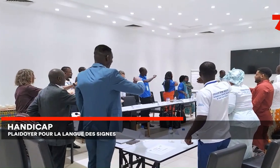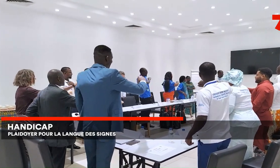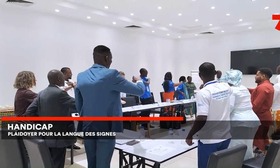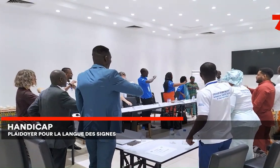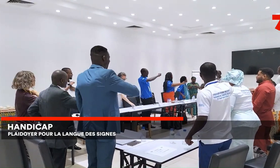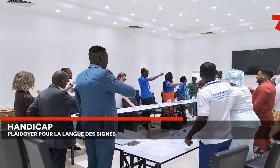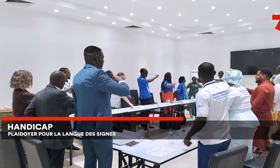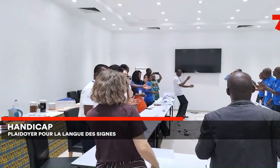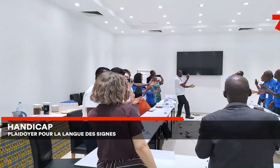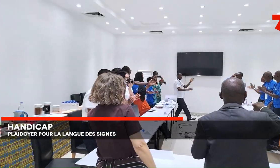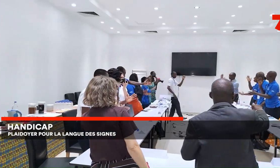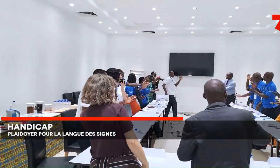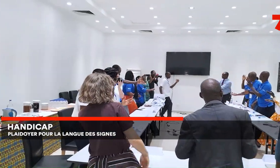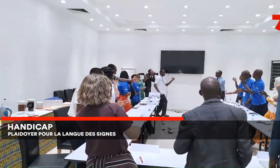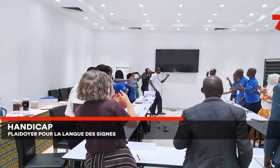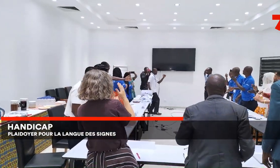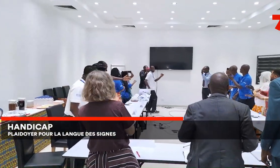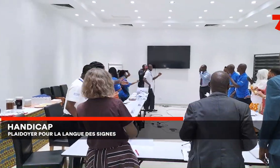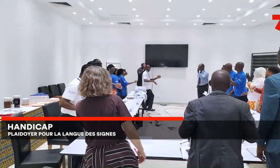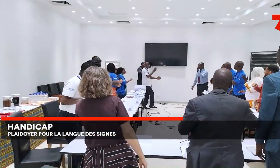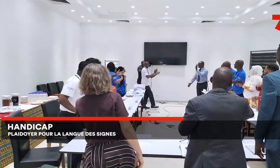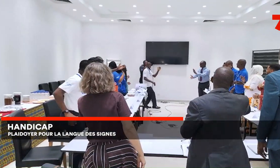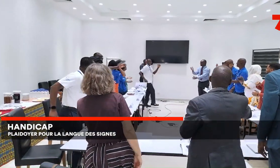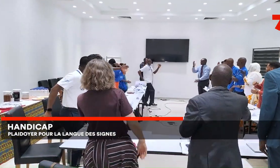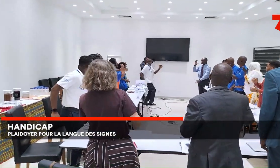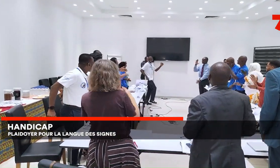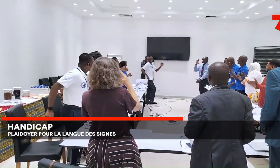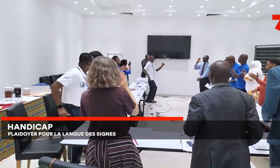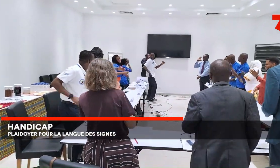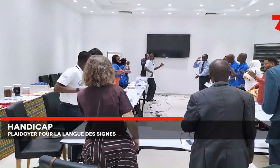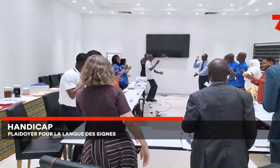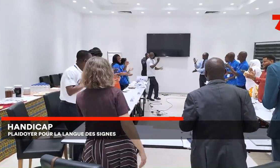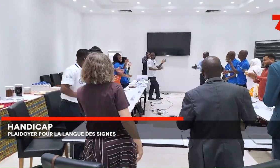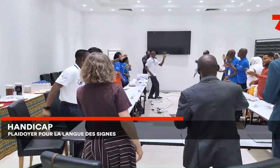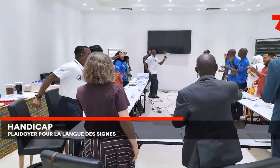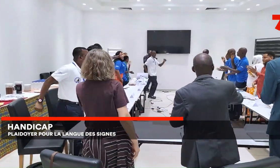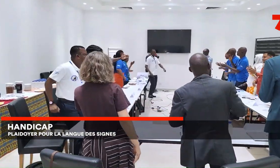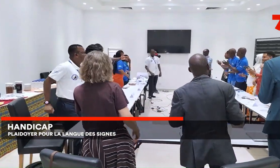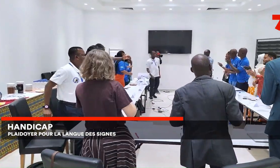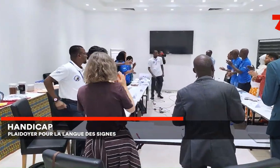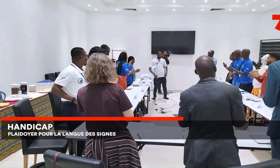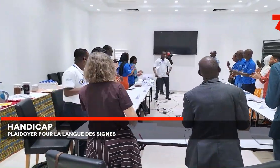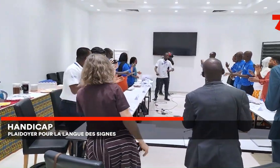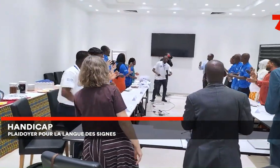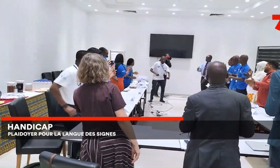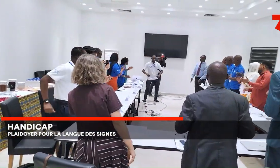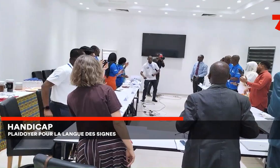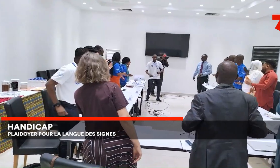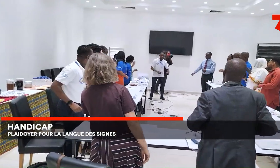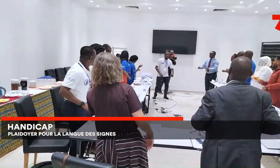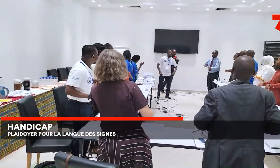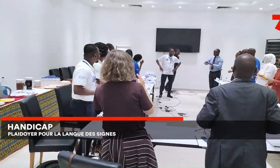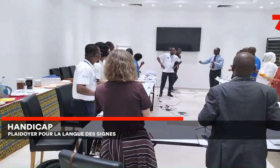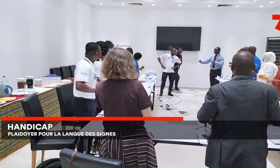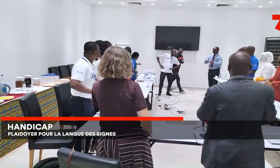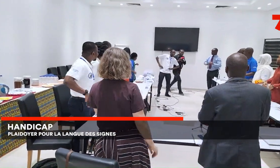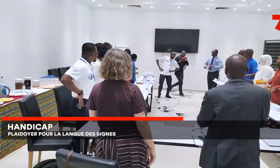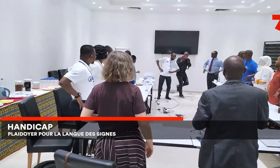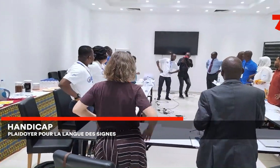pas d'handicap, cependant elles rencontrent souvent des difficultés dans des domaines liés à l'éducation, à l'accès au transport, à l'emploi, à l'information ou